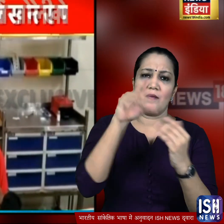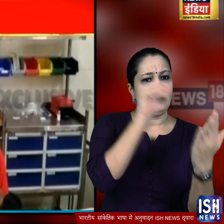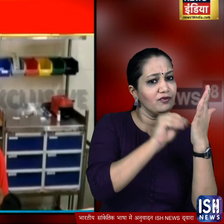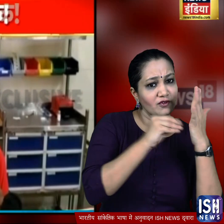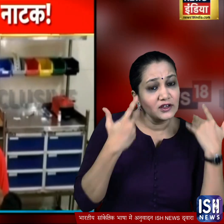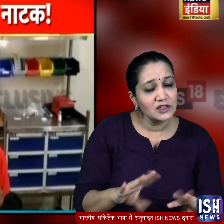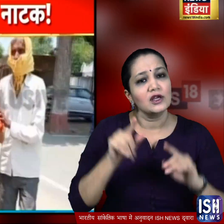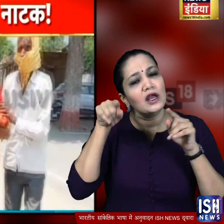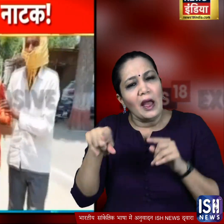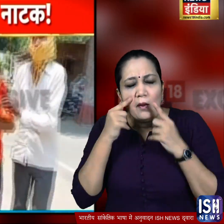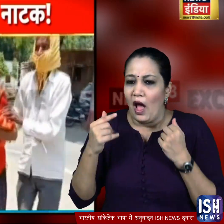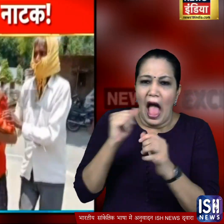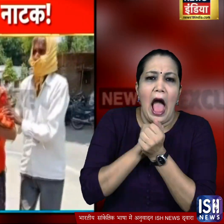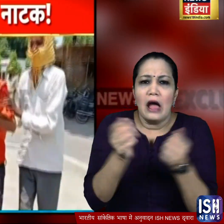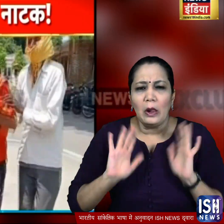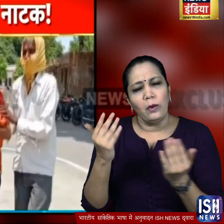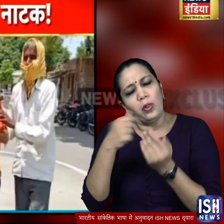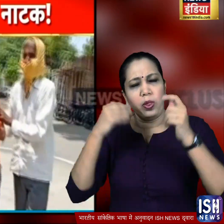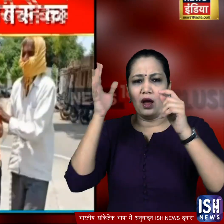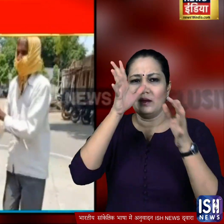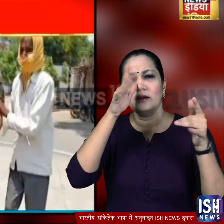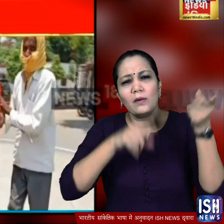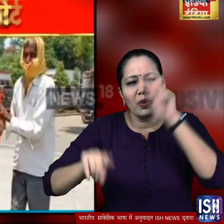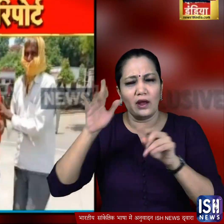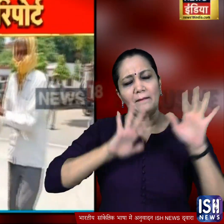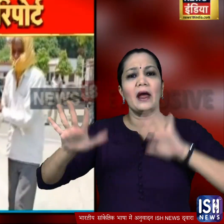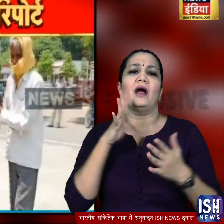किया और इसी वज़े से उसने ये सारा नाटक किया ताकि वो गिरफतारी से बच जाए